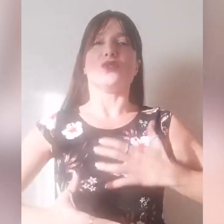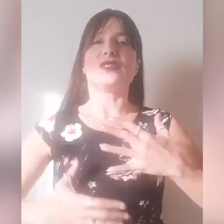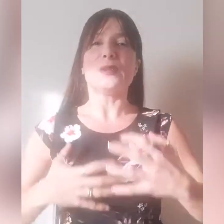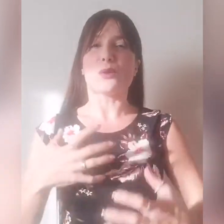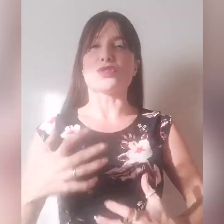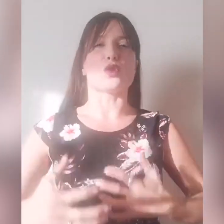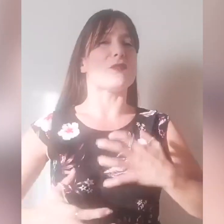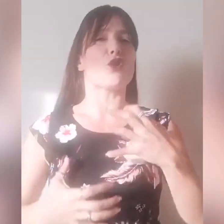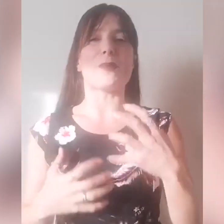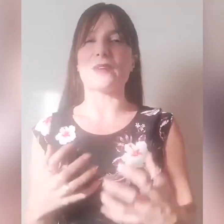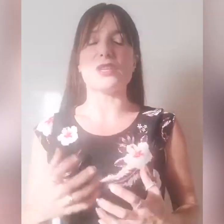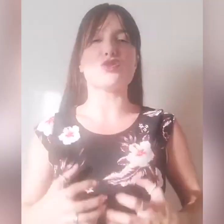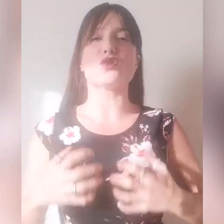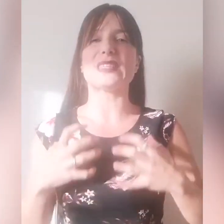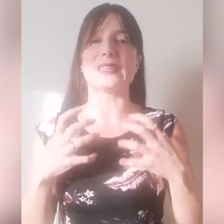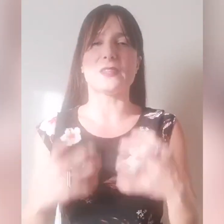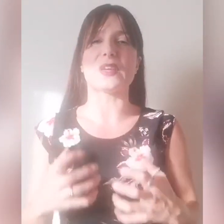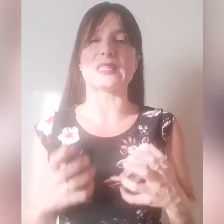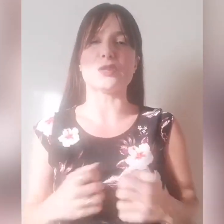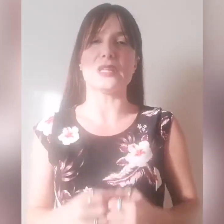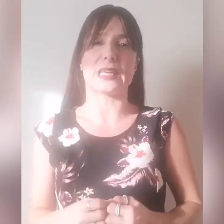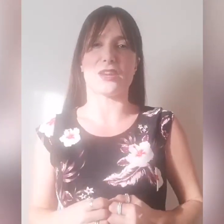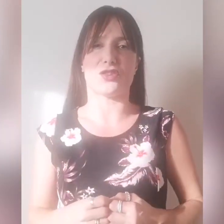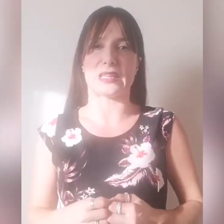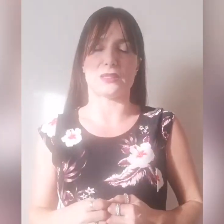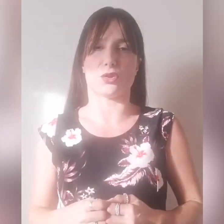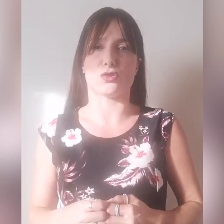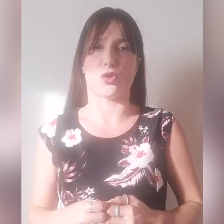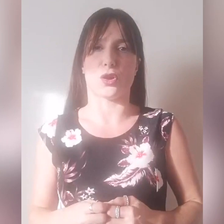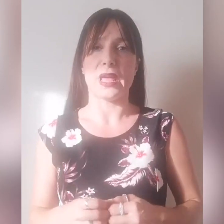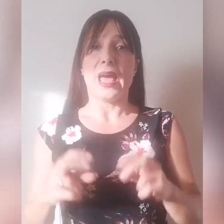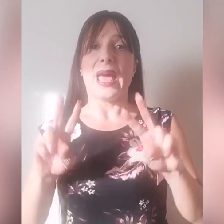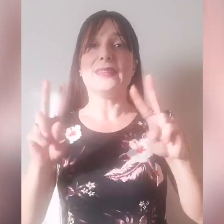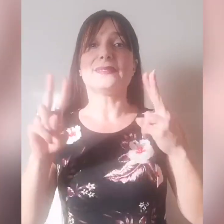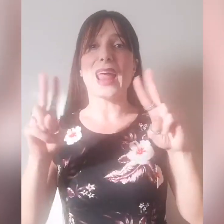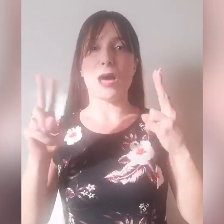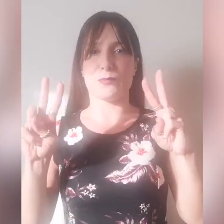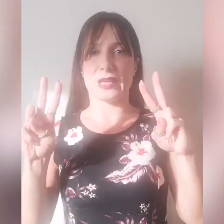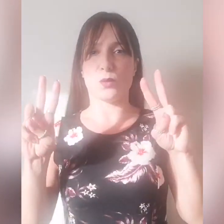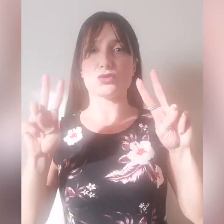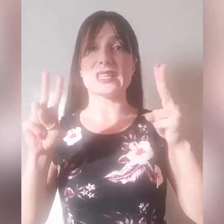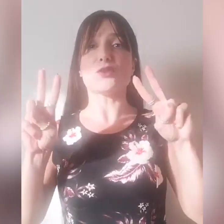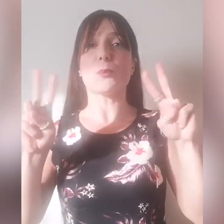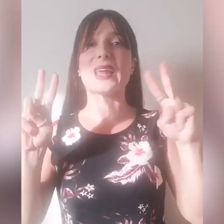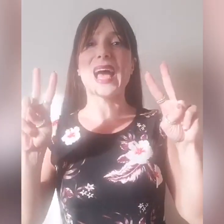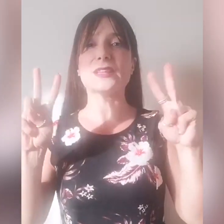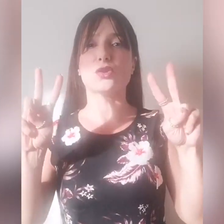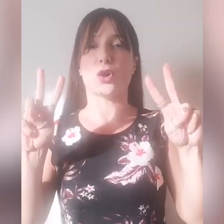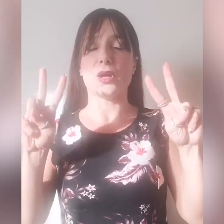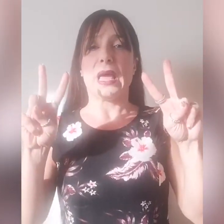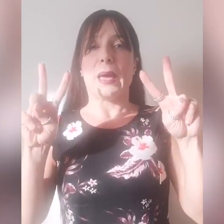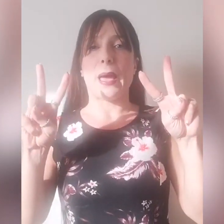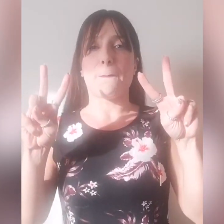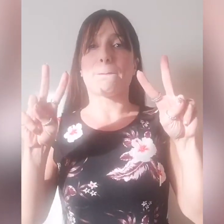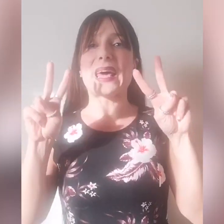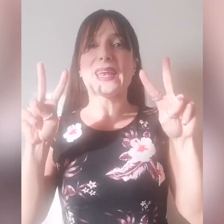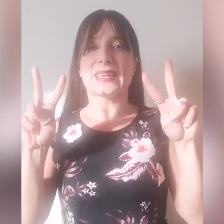continua questo lavoro meraviglioso di santificazione, di crescita dentro di noi. Entrambi, quando stavano pregando per la